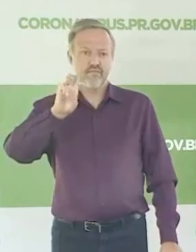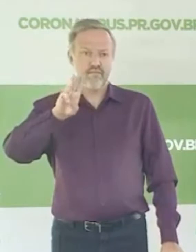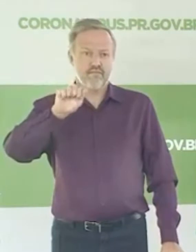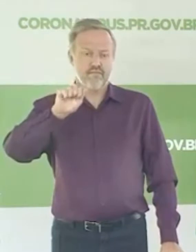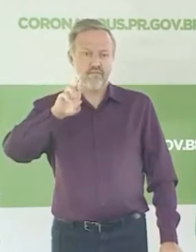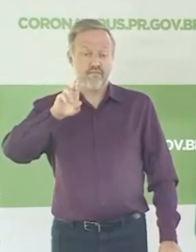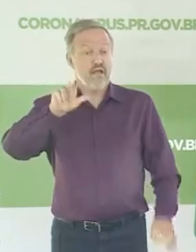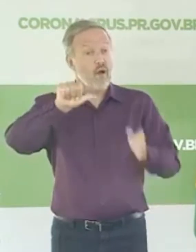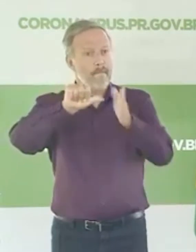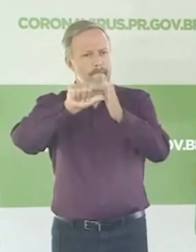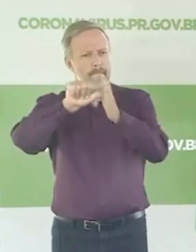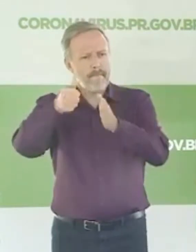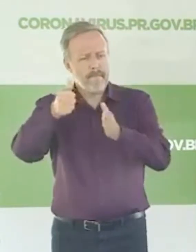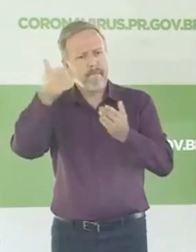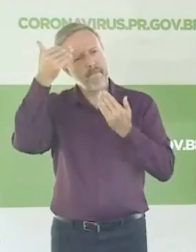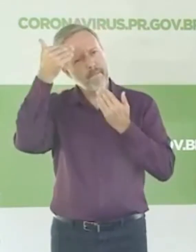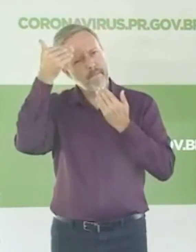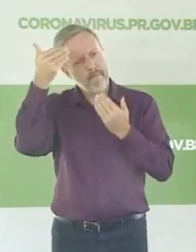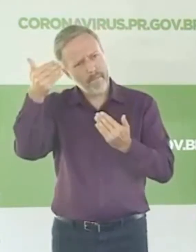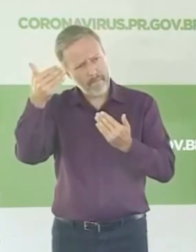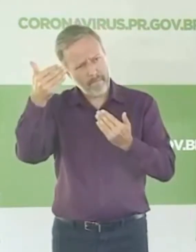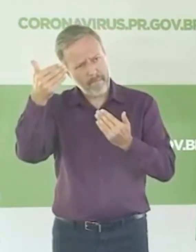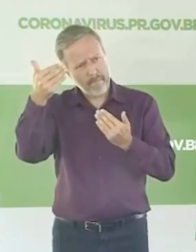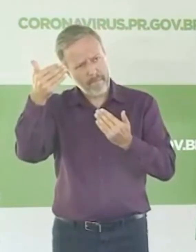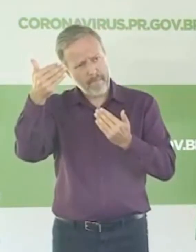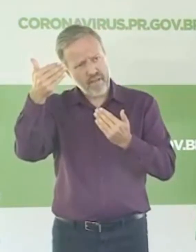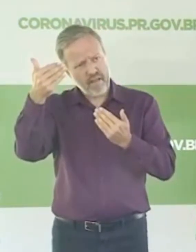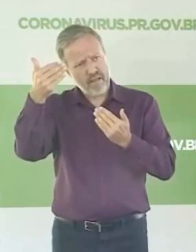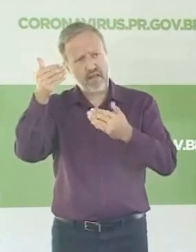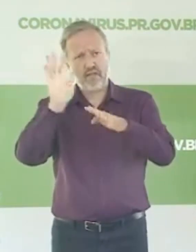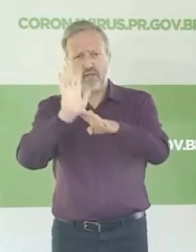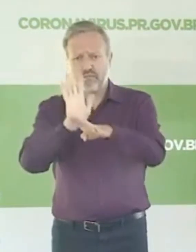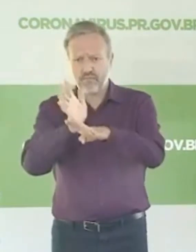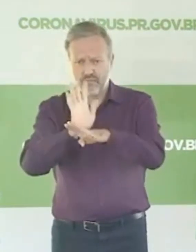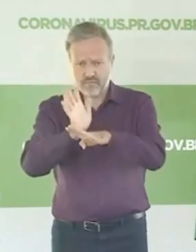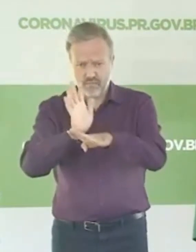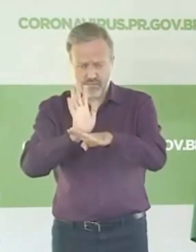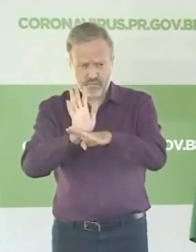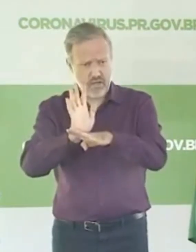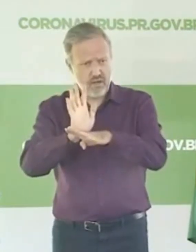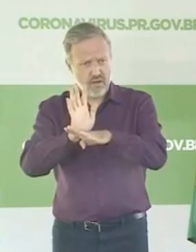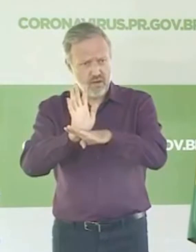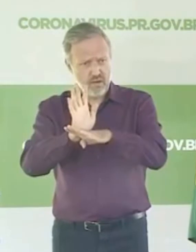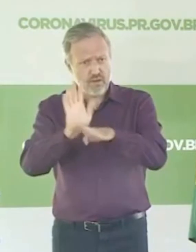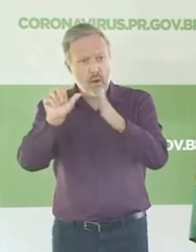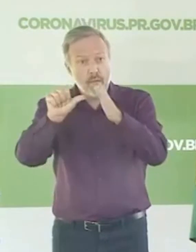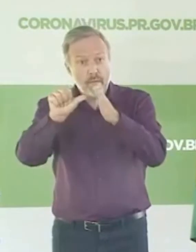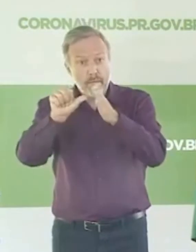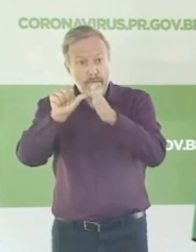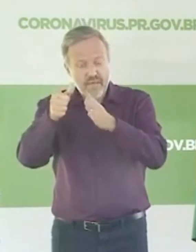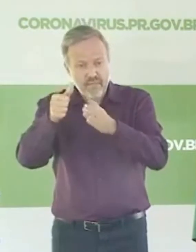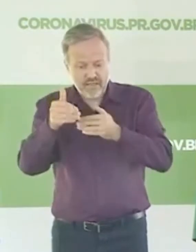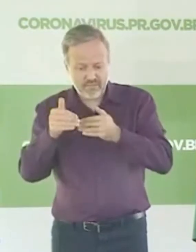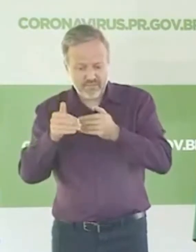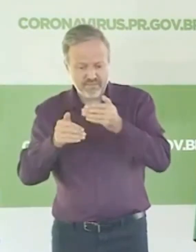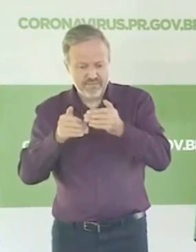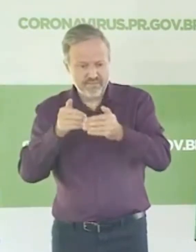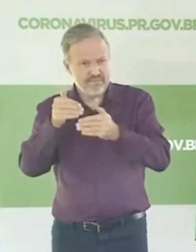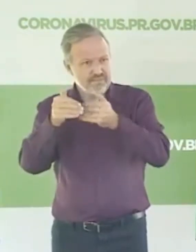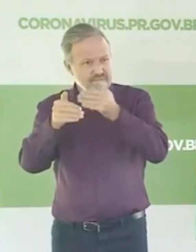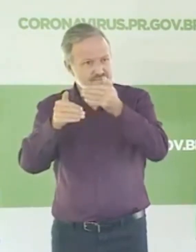primeiro o nosso agradecimento. Agradecer à imprensa por estar acompanhando desde os primeiros passos do governo nesse